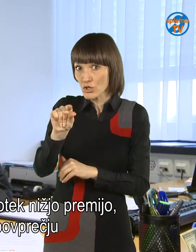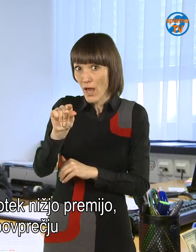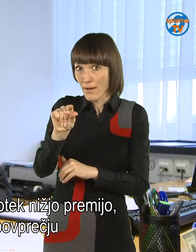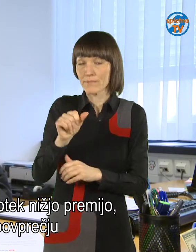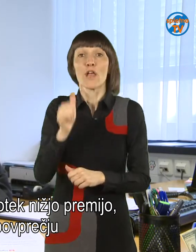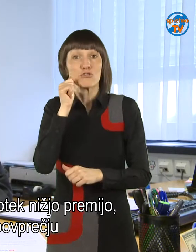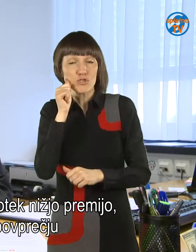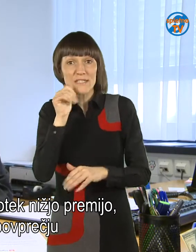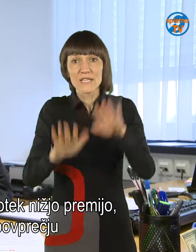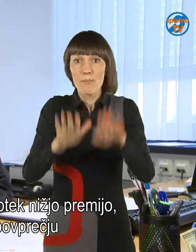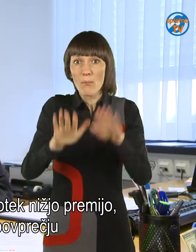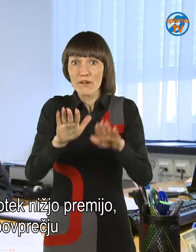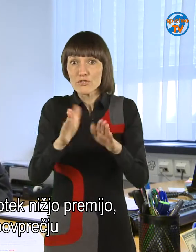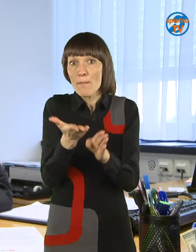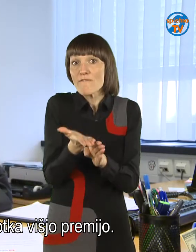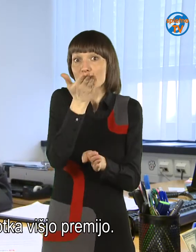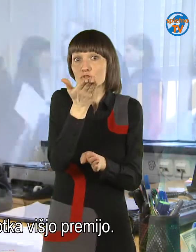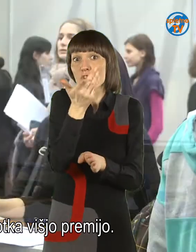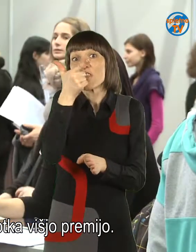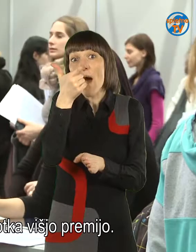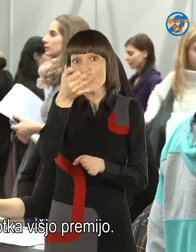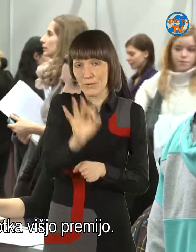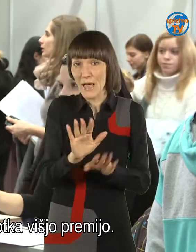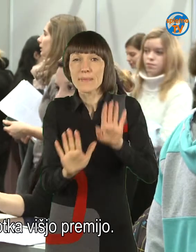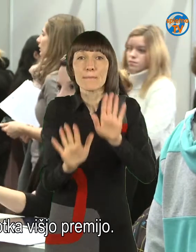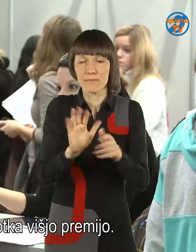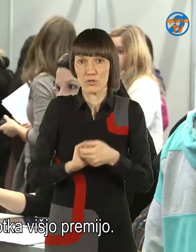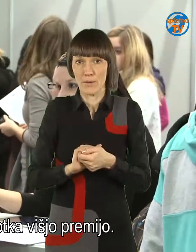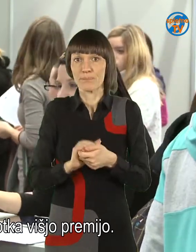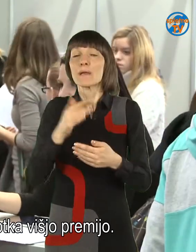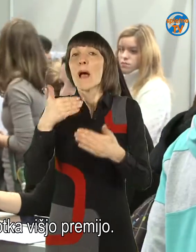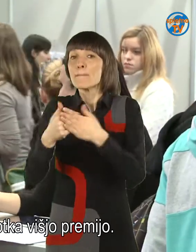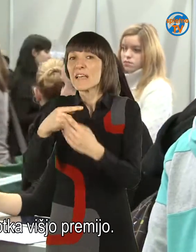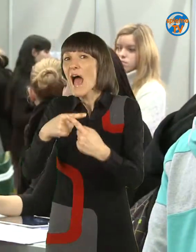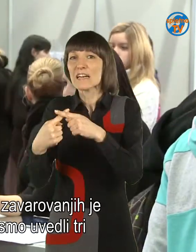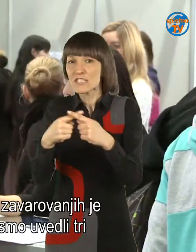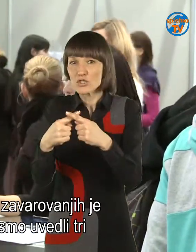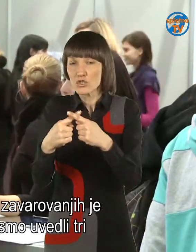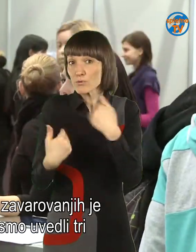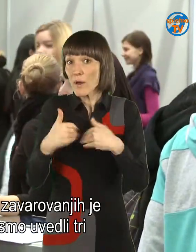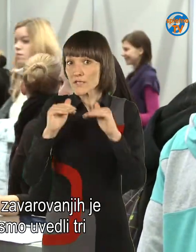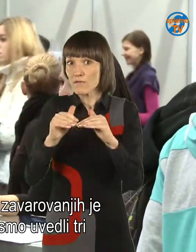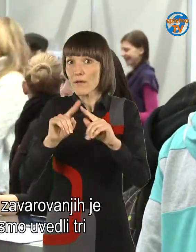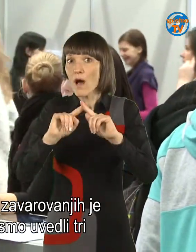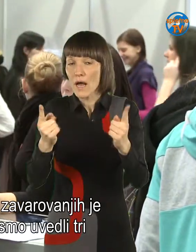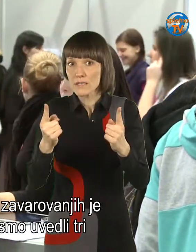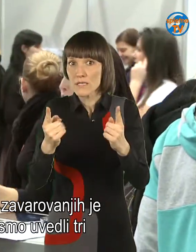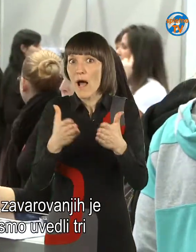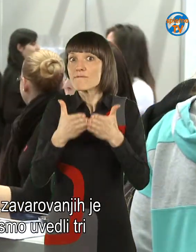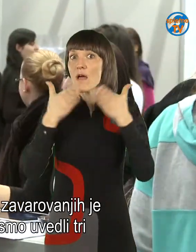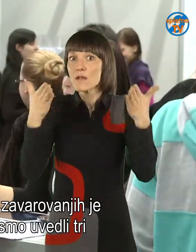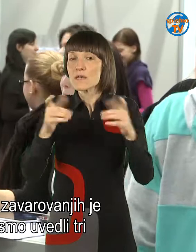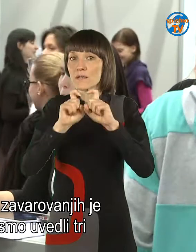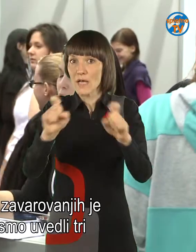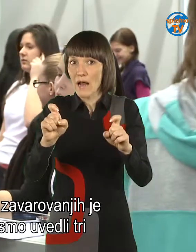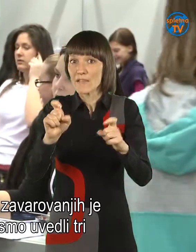poprečjo plačujejo do 2% višjo premijo. Pri rizičnih življenskih zavarovanjih pa je razlika večja zaradi